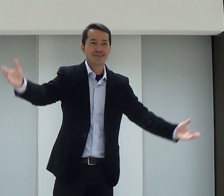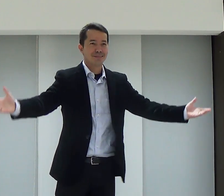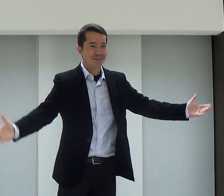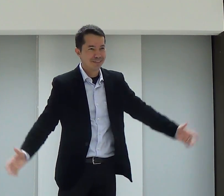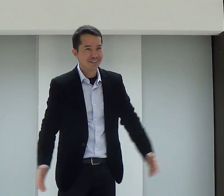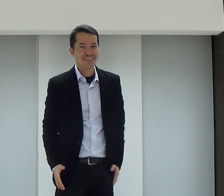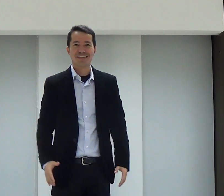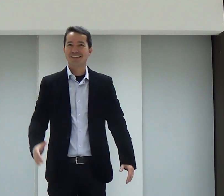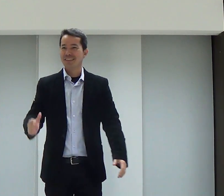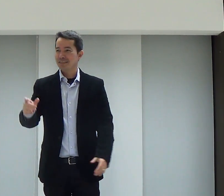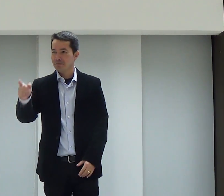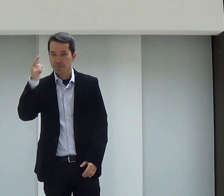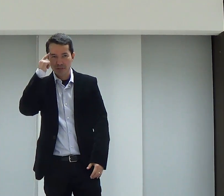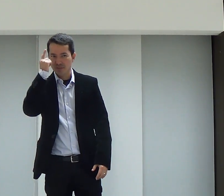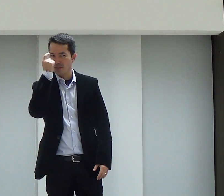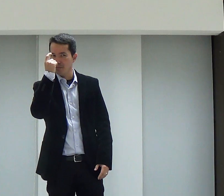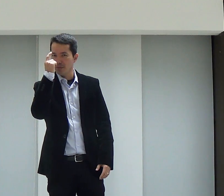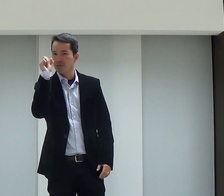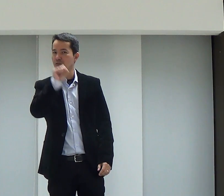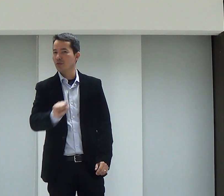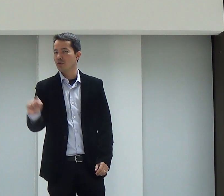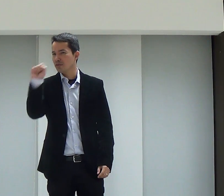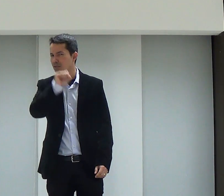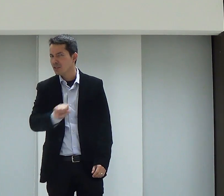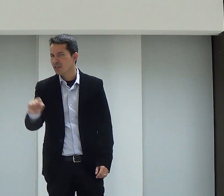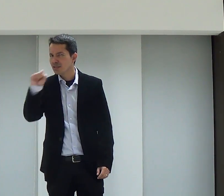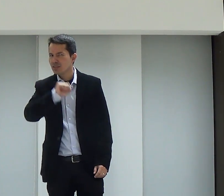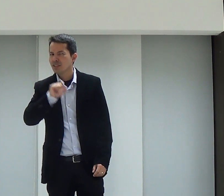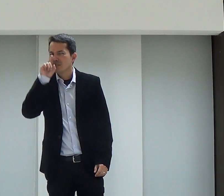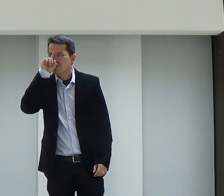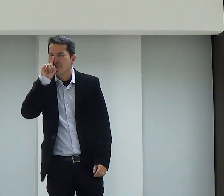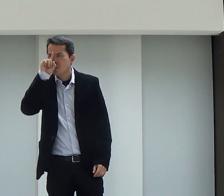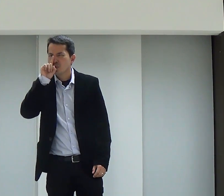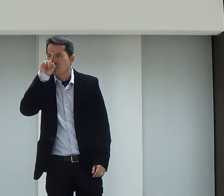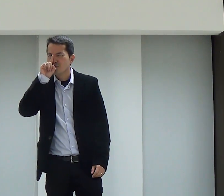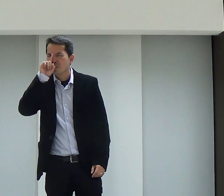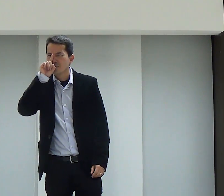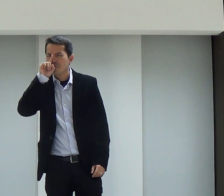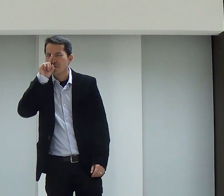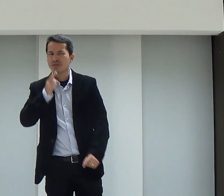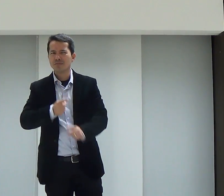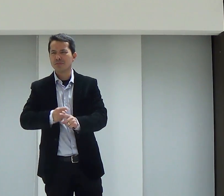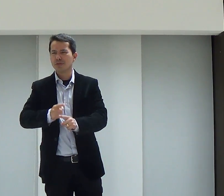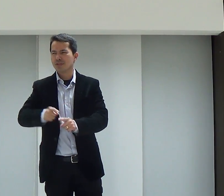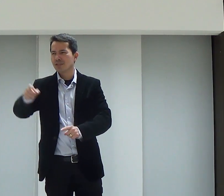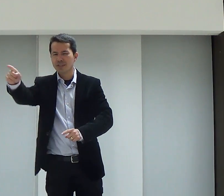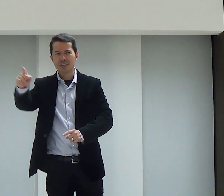a Deus, né? Eu pensei que o Salomão ia ficar solteiro. Ia ficar perigoso a coisa, né?